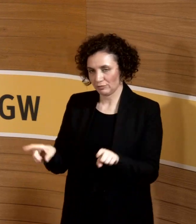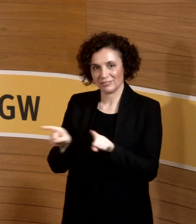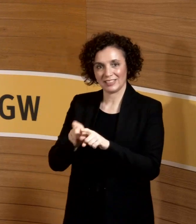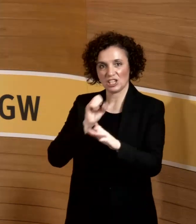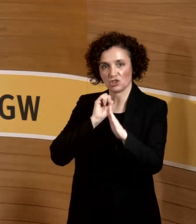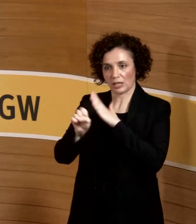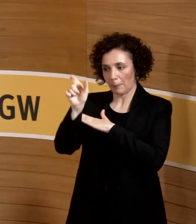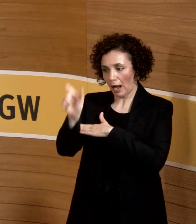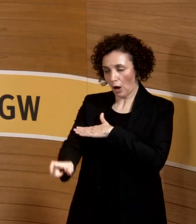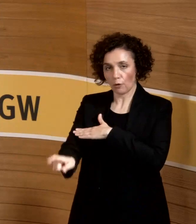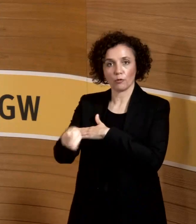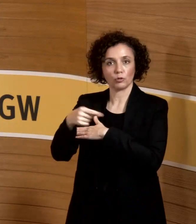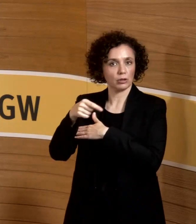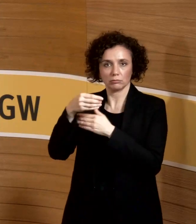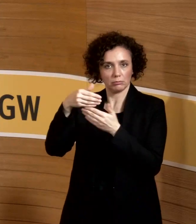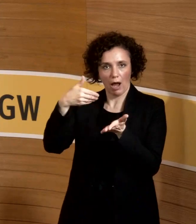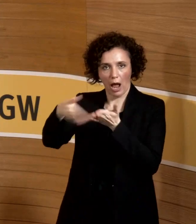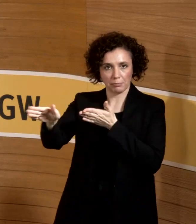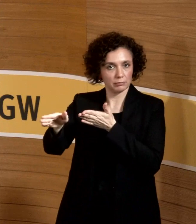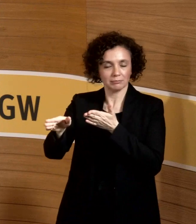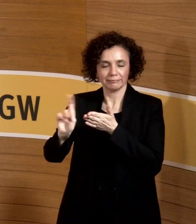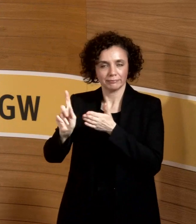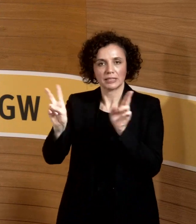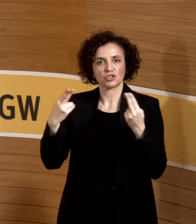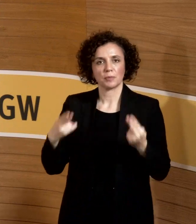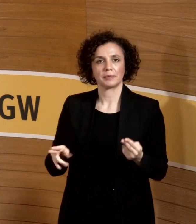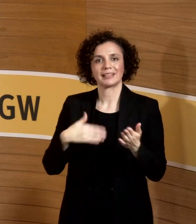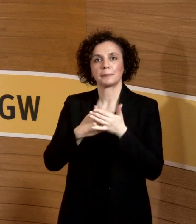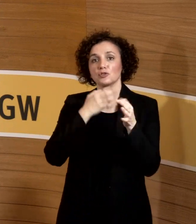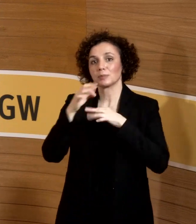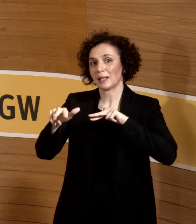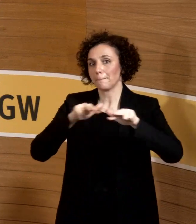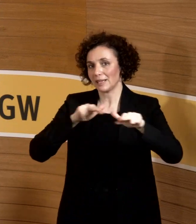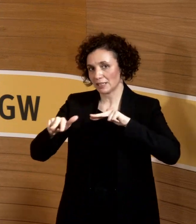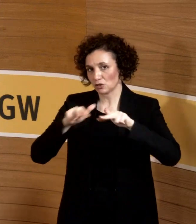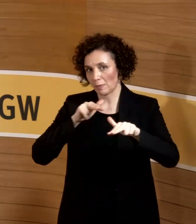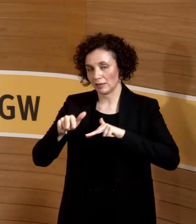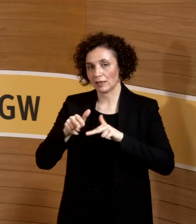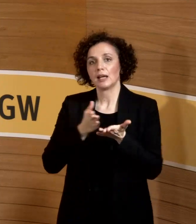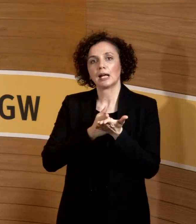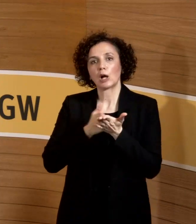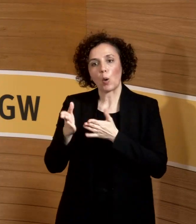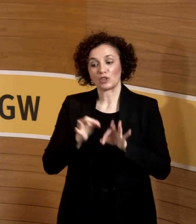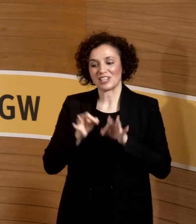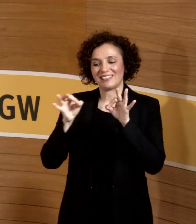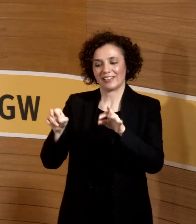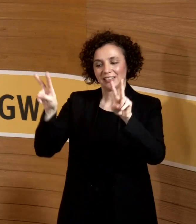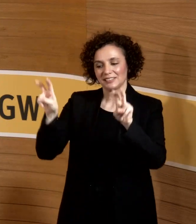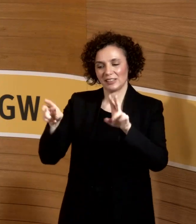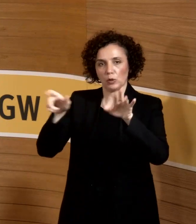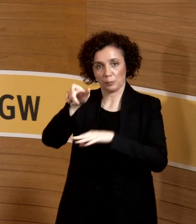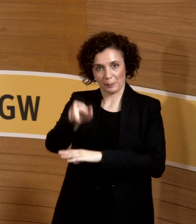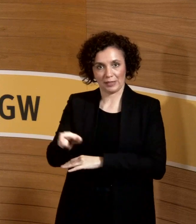in dem Sinne, dass sie dann nicht genommen werden, sondern da haben wir einfach so ein Management, wir nennen die chronisch infektiöse, wie die sozusagen